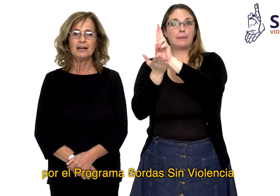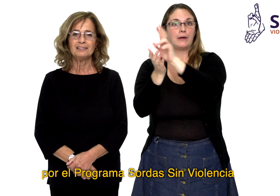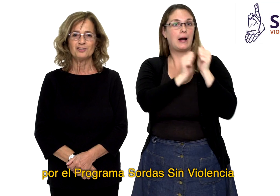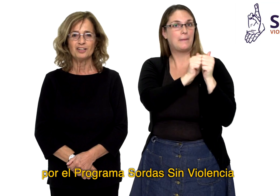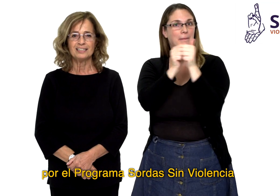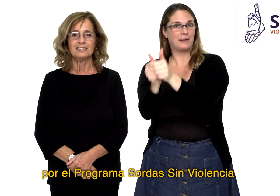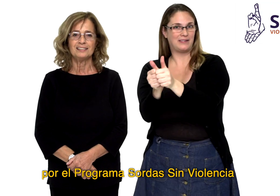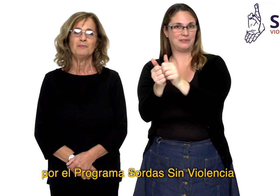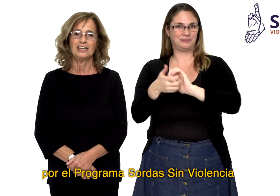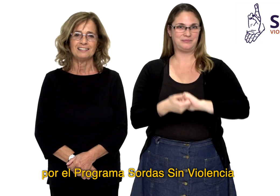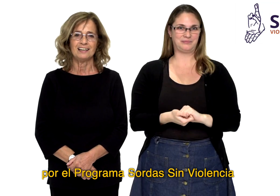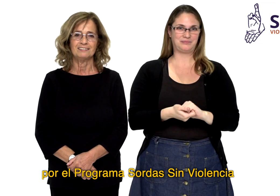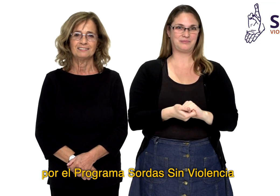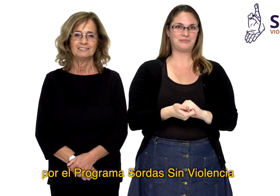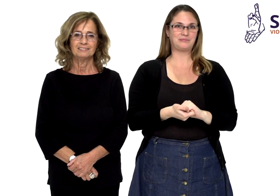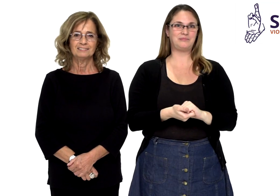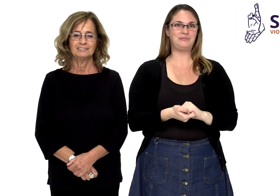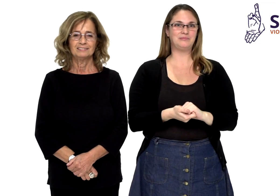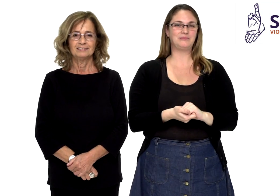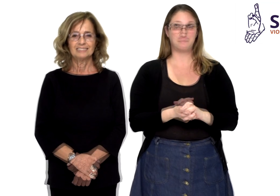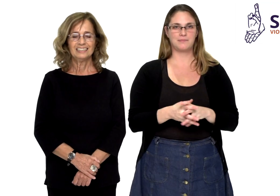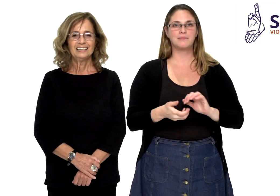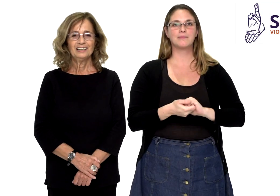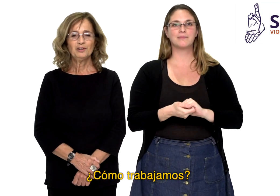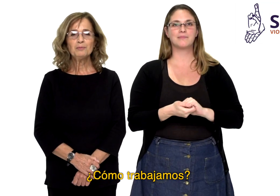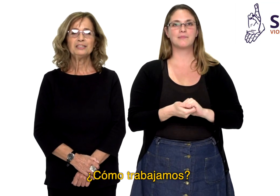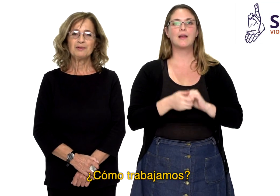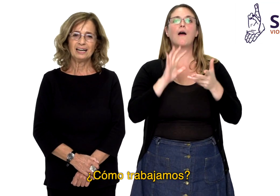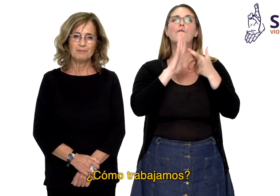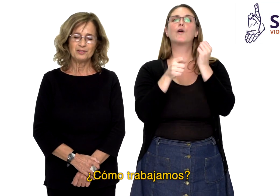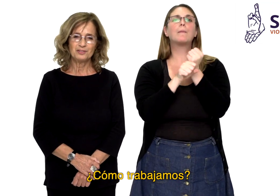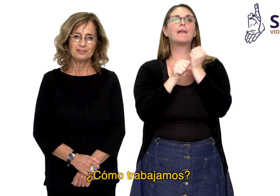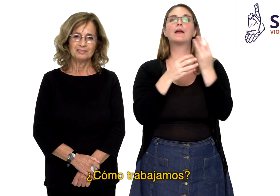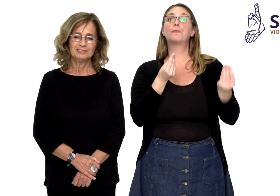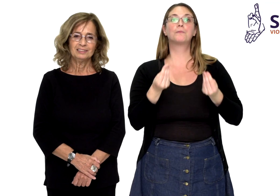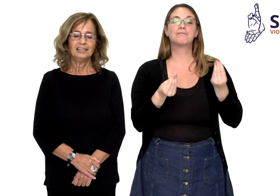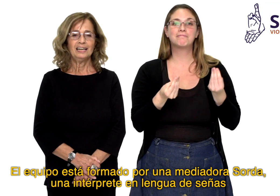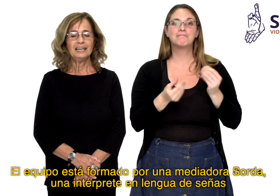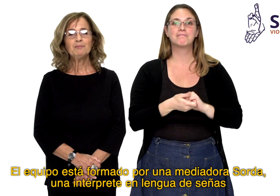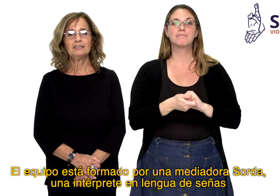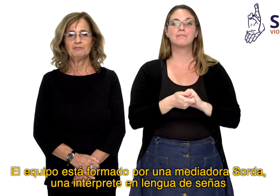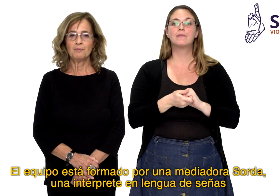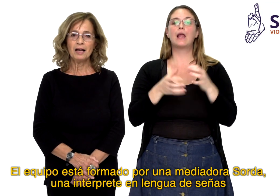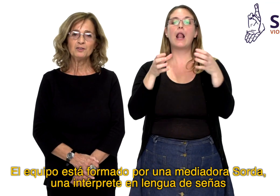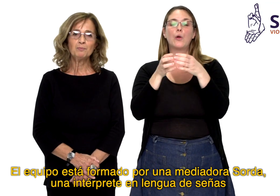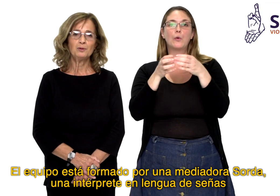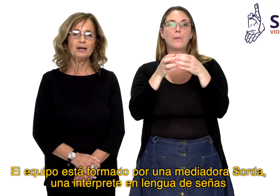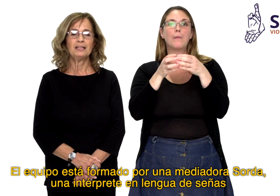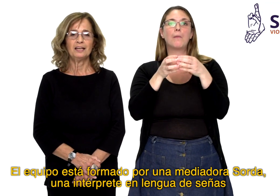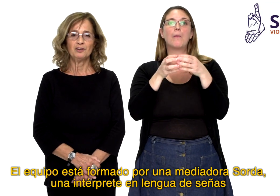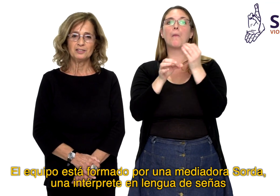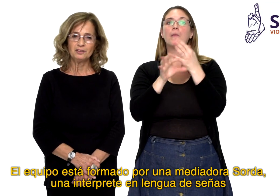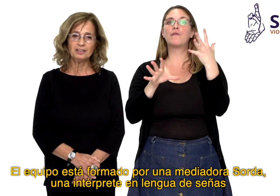programa Sordas sin Violencia. ¿Cómo trabajamos? El equipo está formado